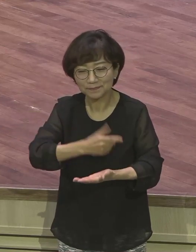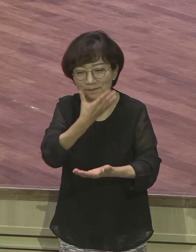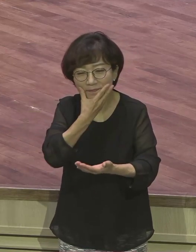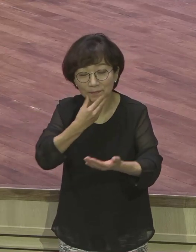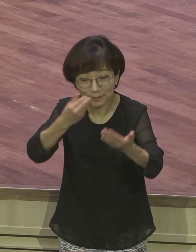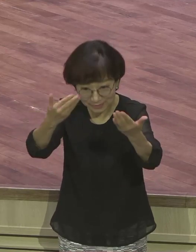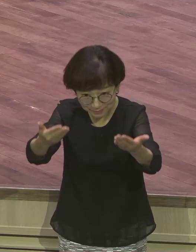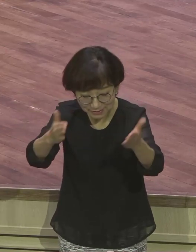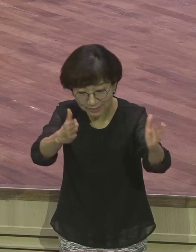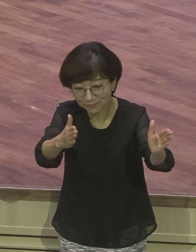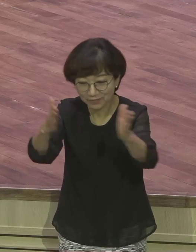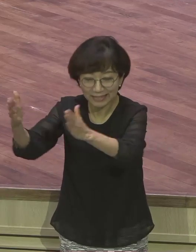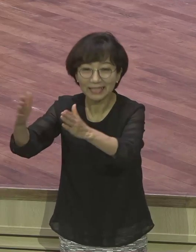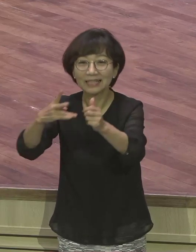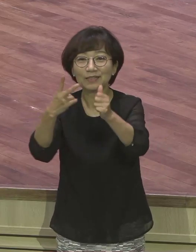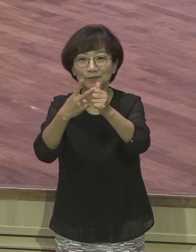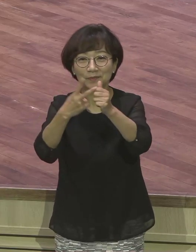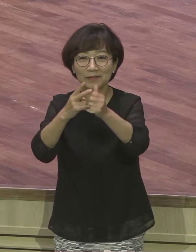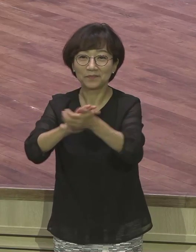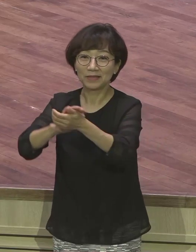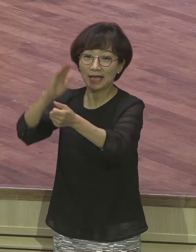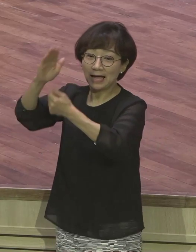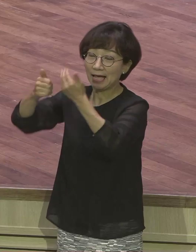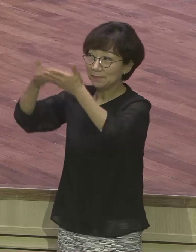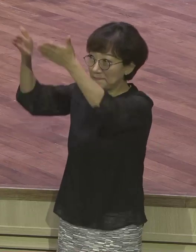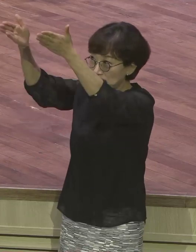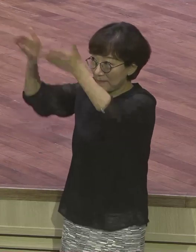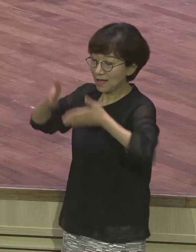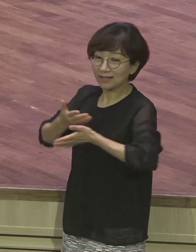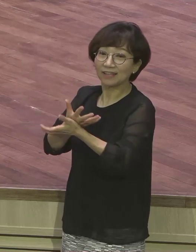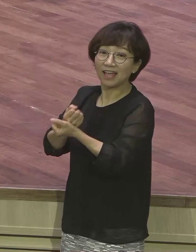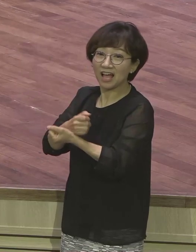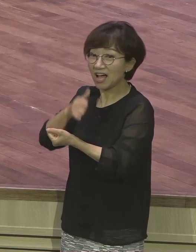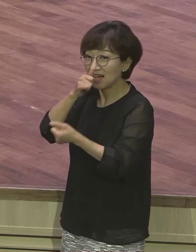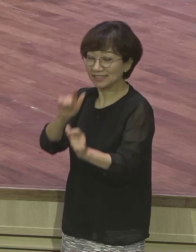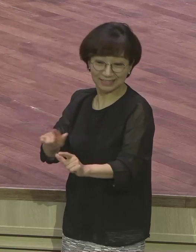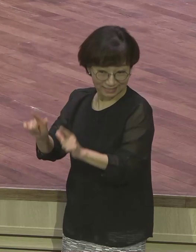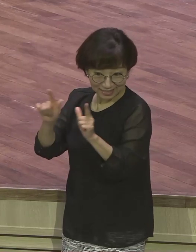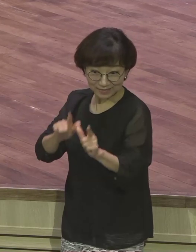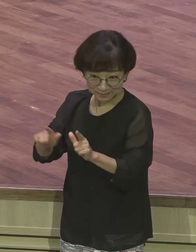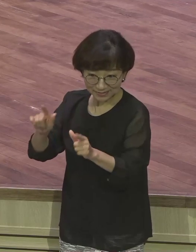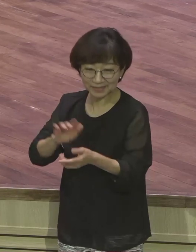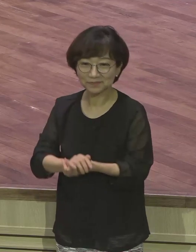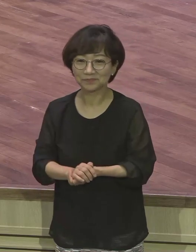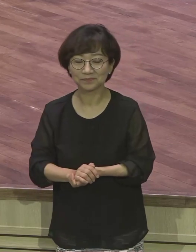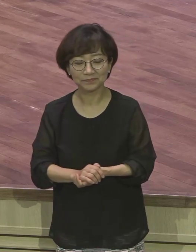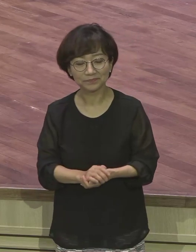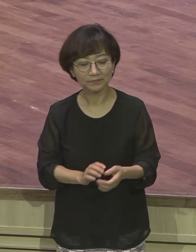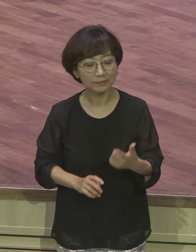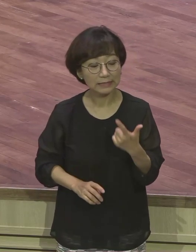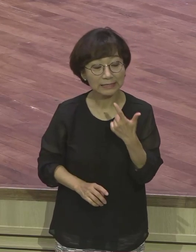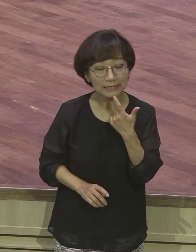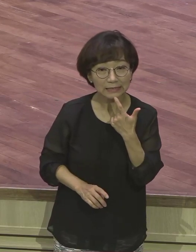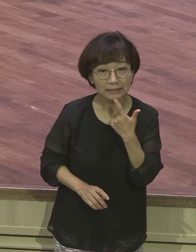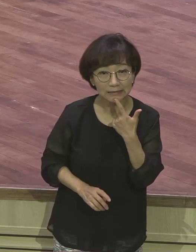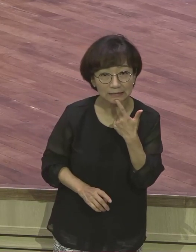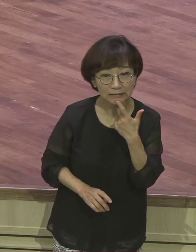두 번째로 이명계약이 있는 삶이에요. 12절 2에 보면 야곱이 요셉에게 양을 치러 멀리 나가있던